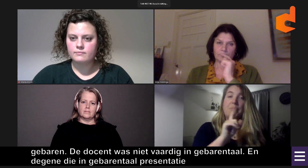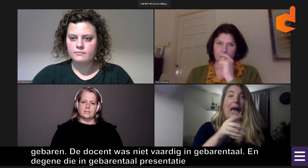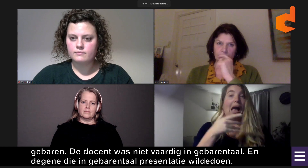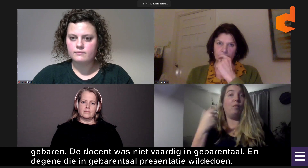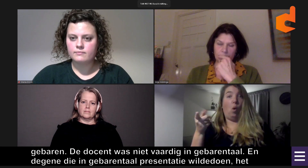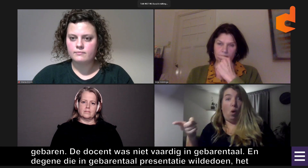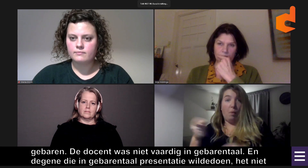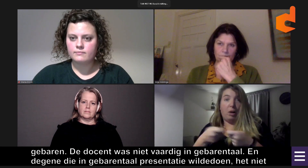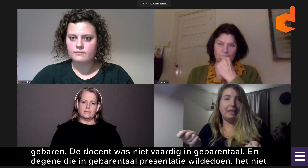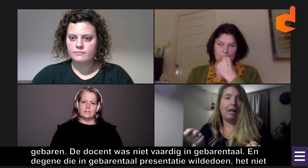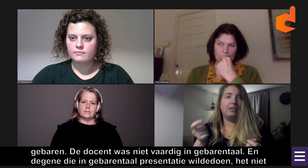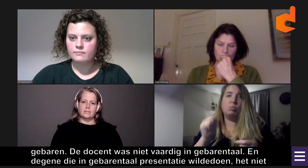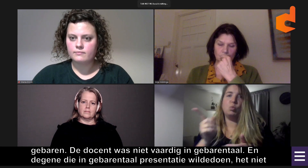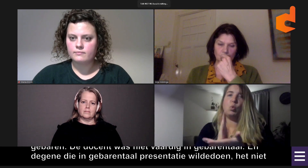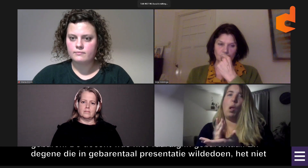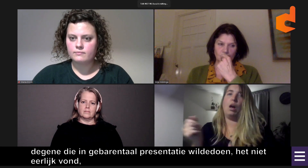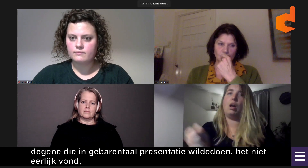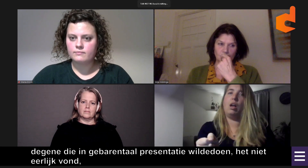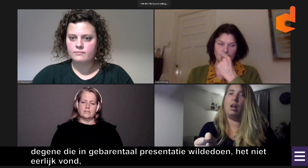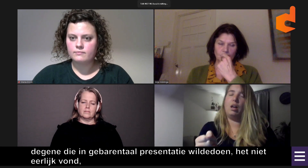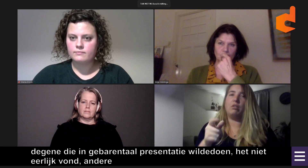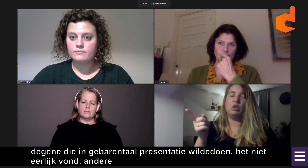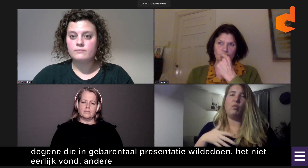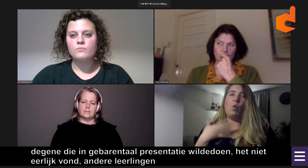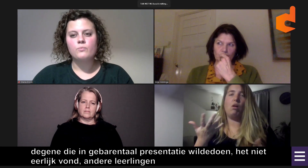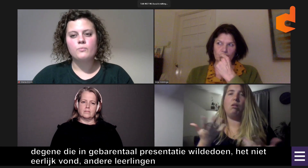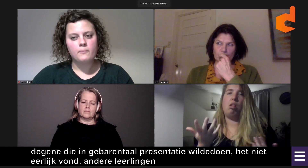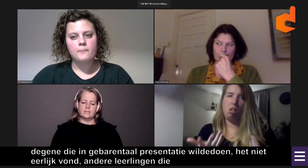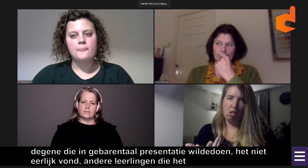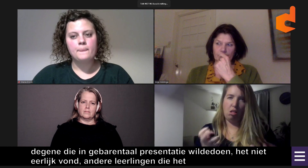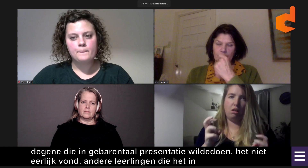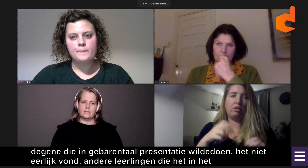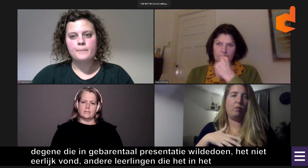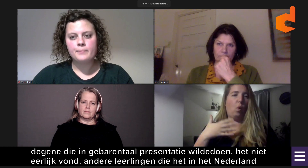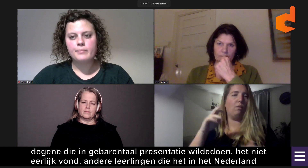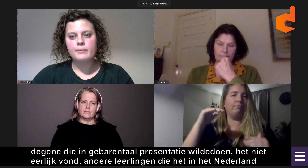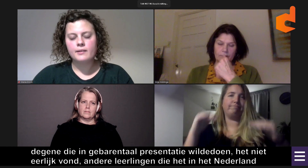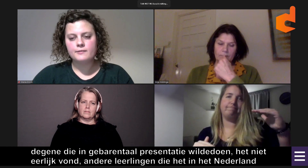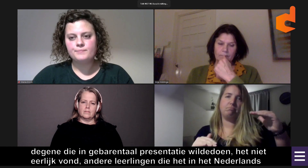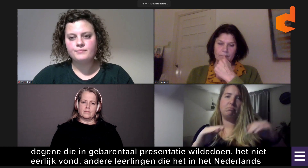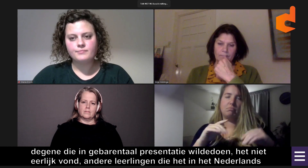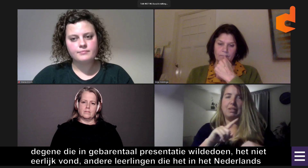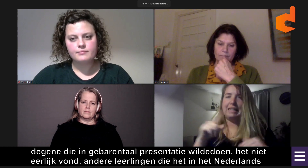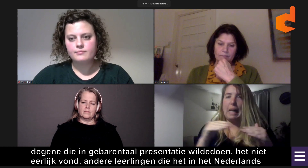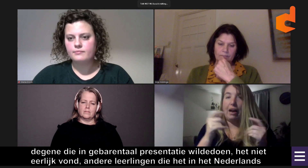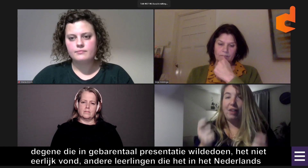hadden met deze docent. Maar dat deze presentatie die in gebarentaal werd gegeven, een tolk voor